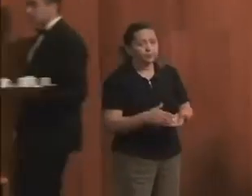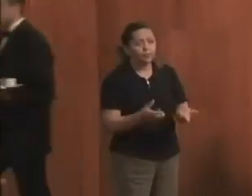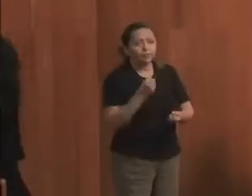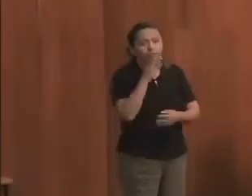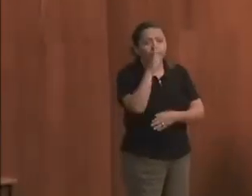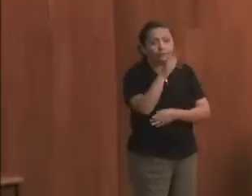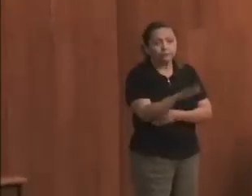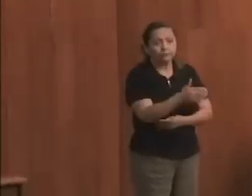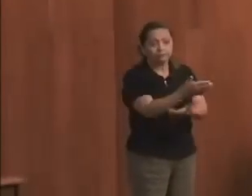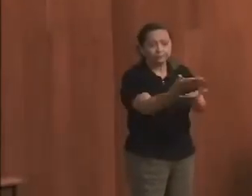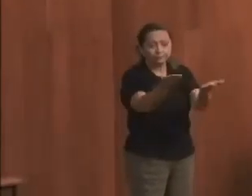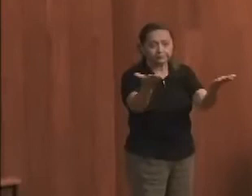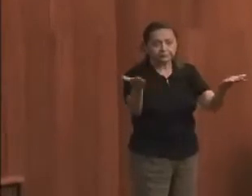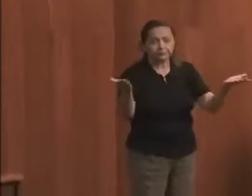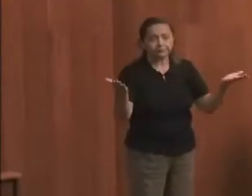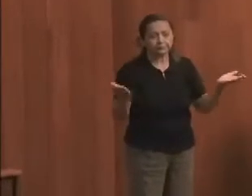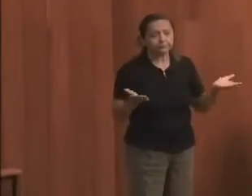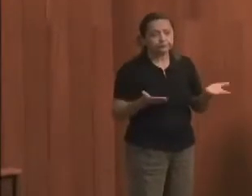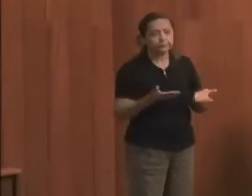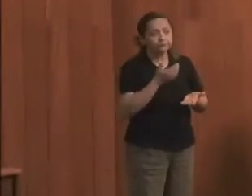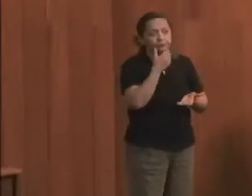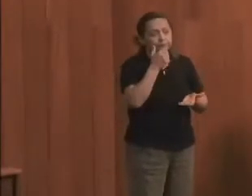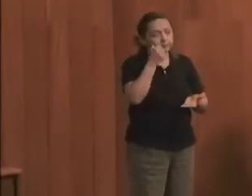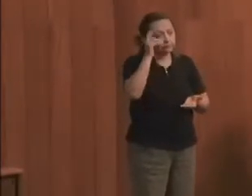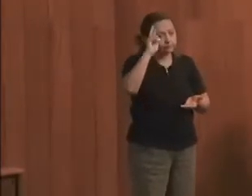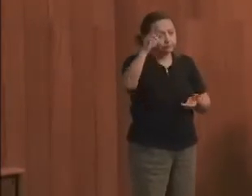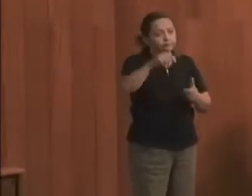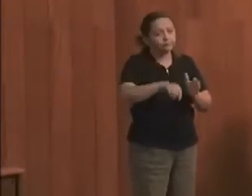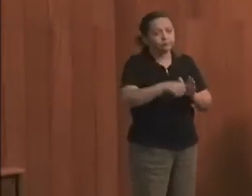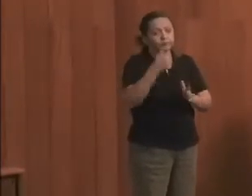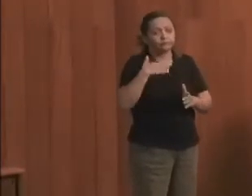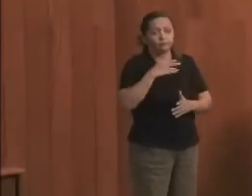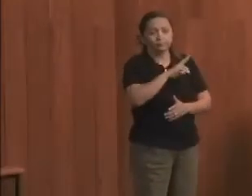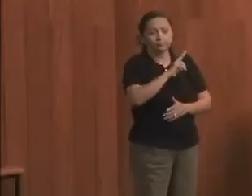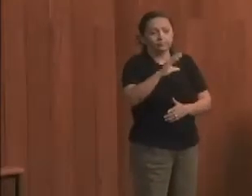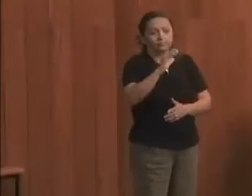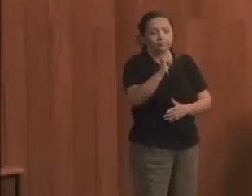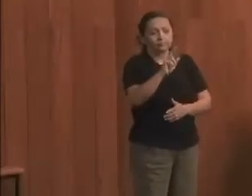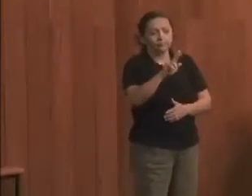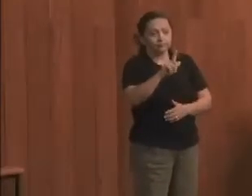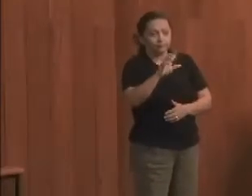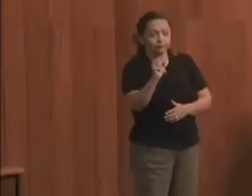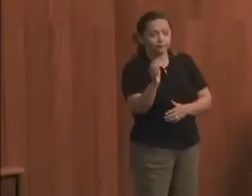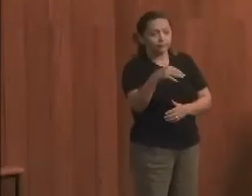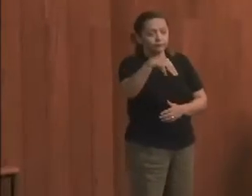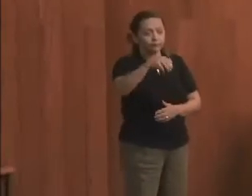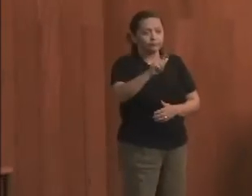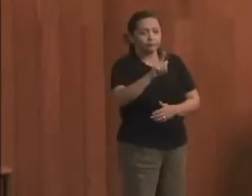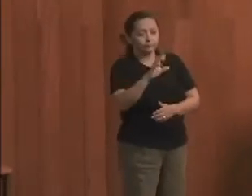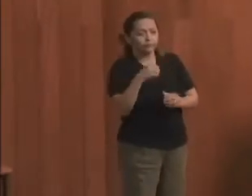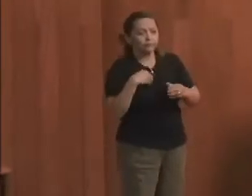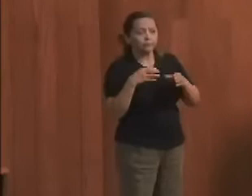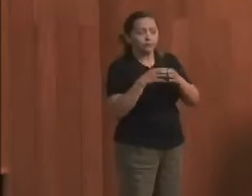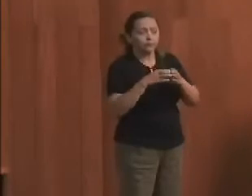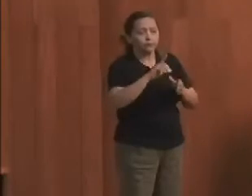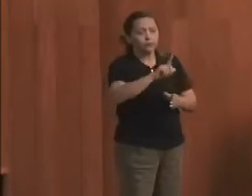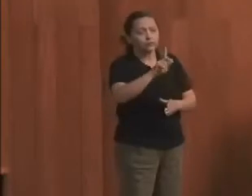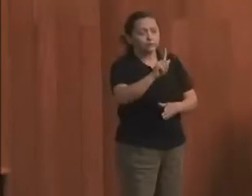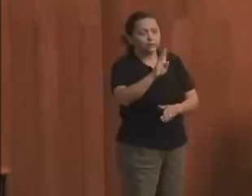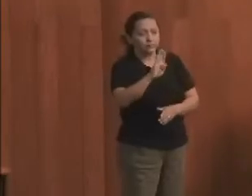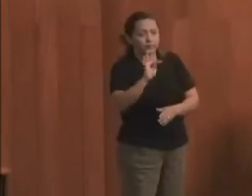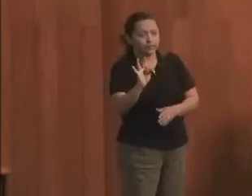Boa tarde a todos e todas. Primeiro, me apresentar, eu sou o Carlos Magno, sou do movimento LGBT,